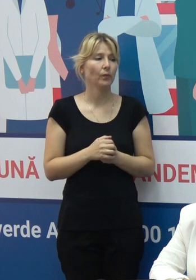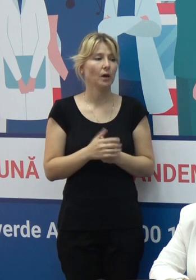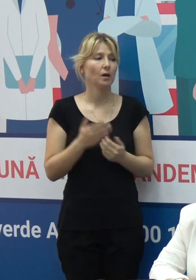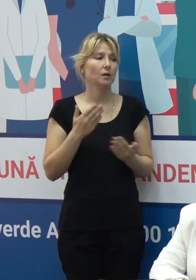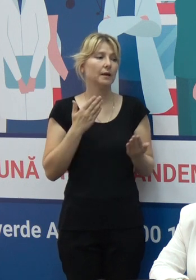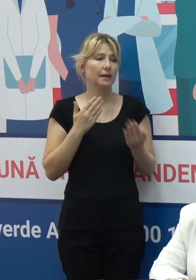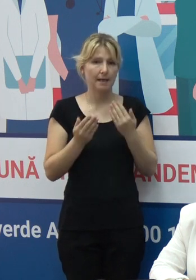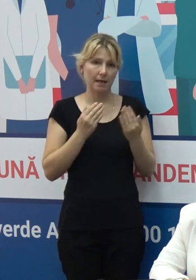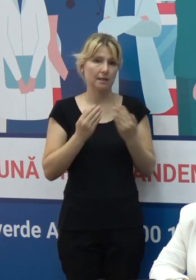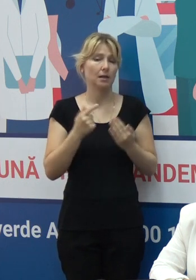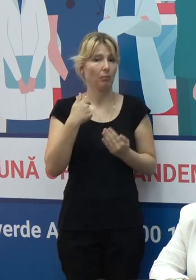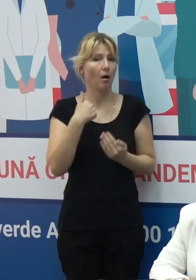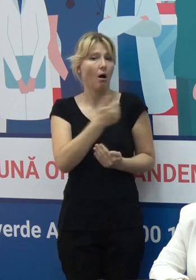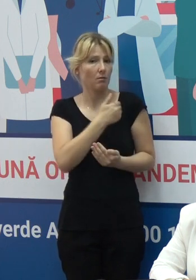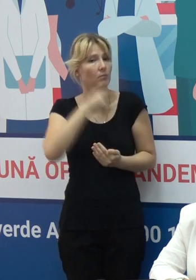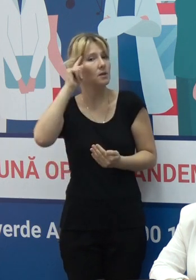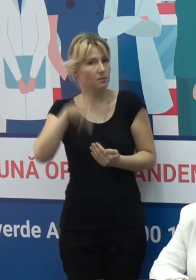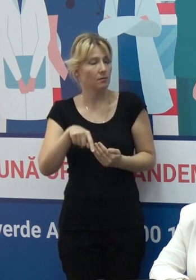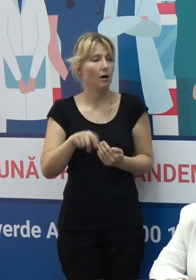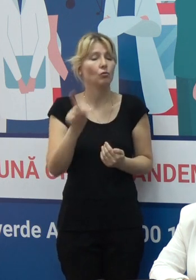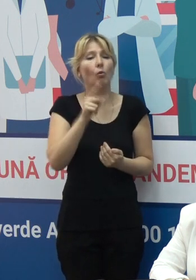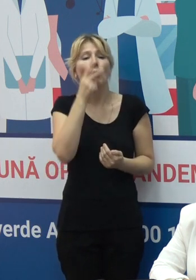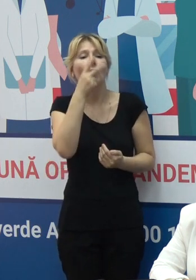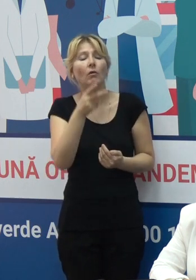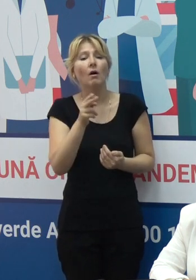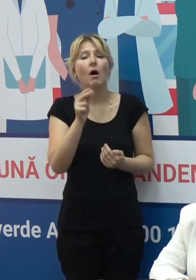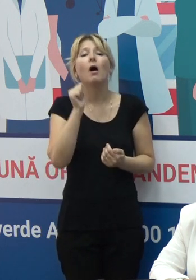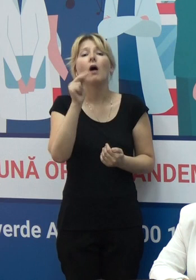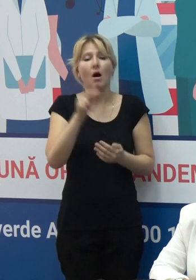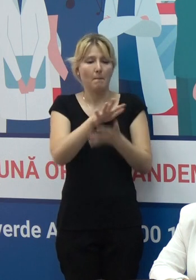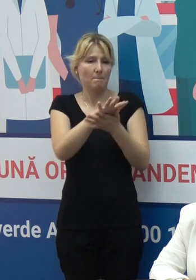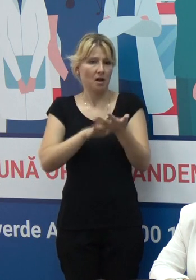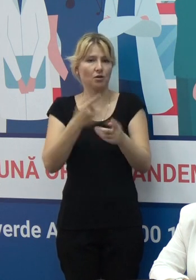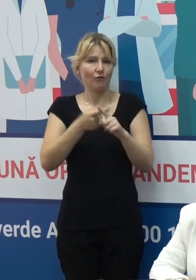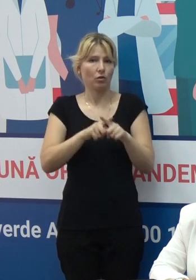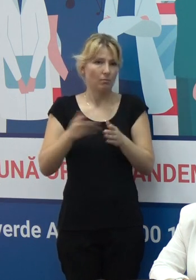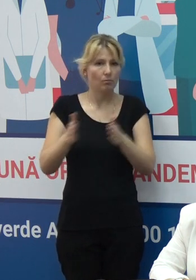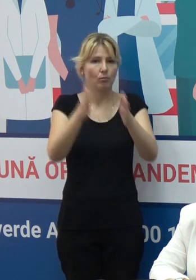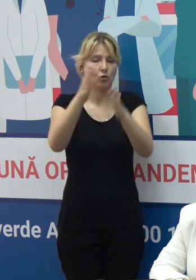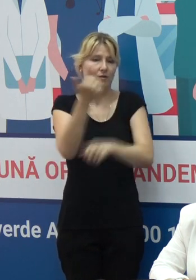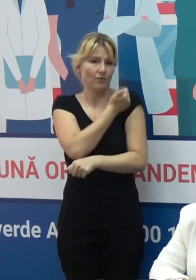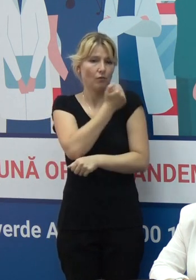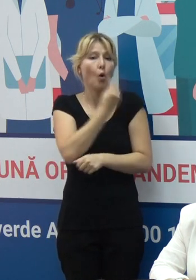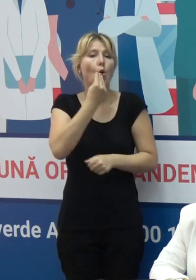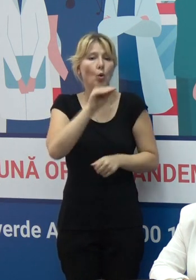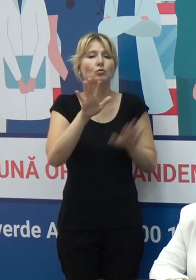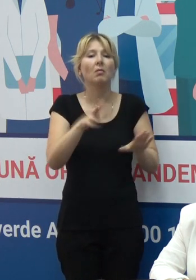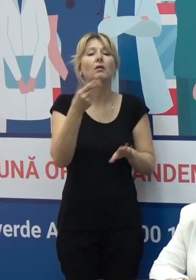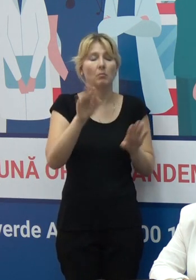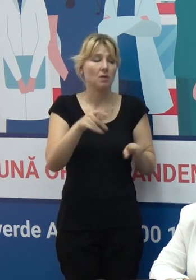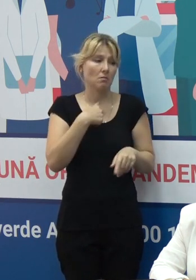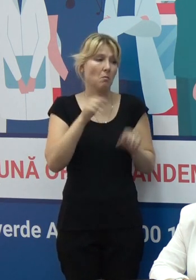Dacă ne interesează sau vrem să vedem unde acest proces decurge cel mai eficient, în